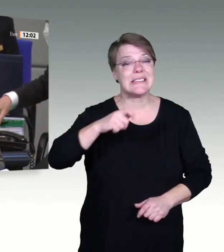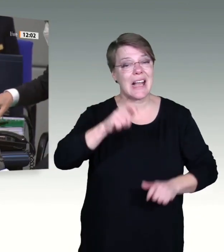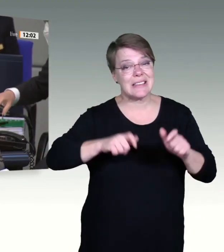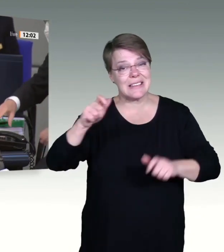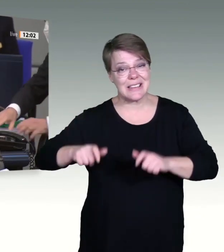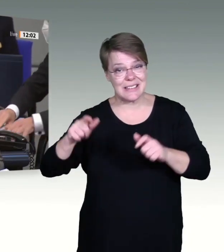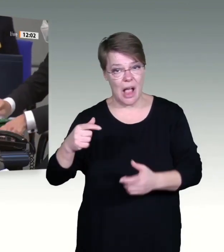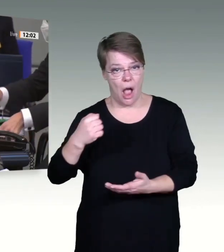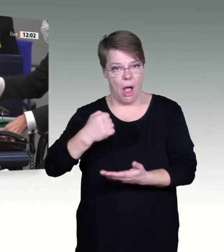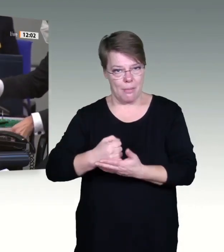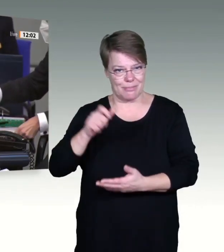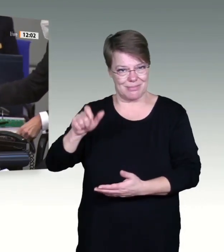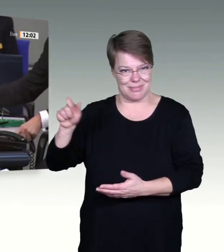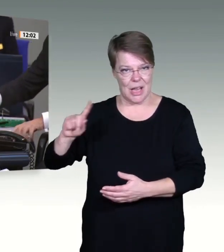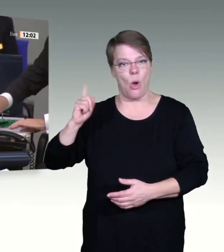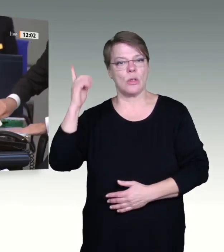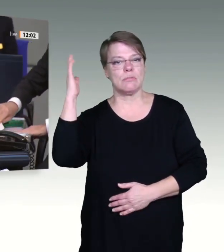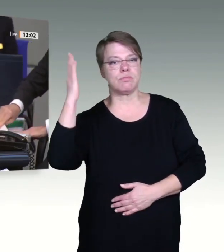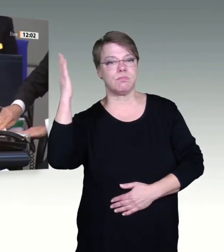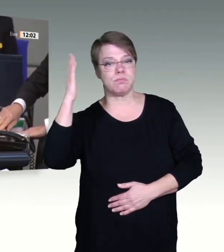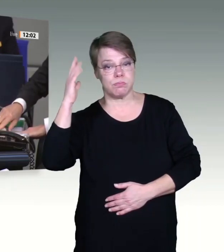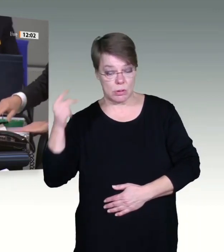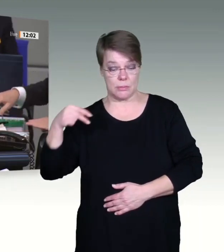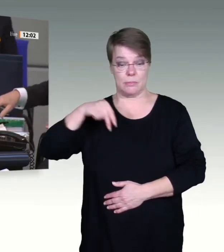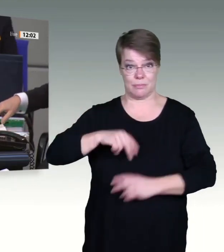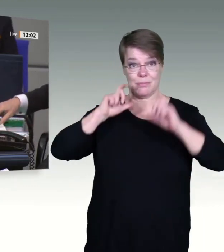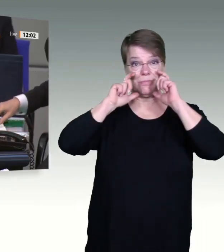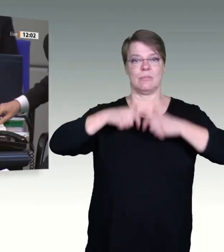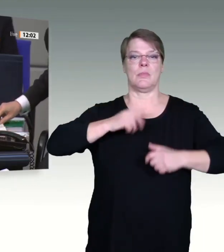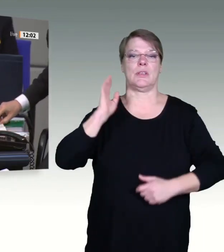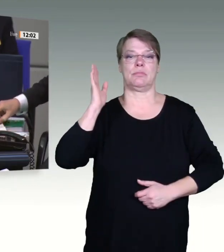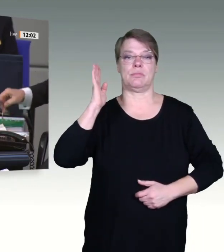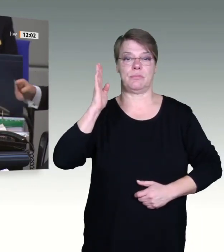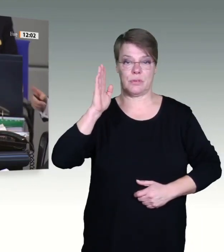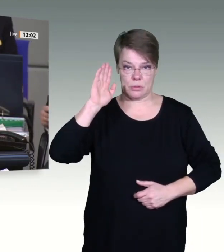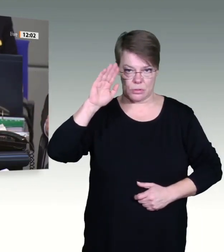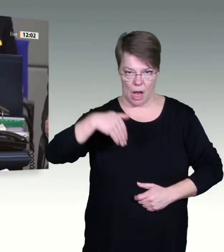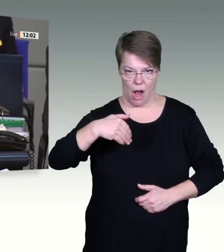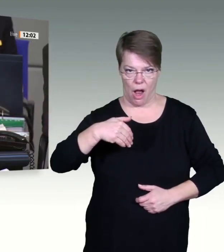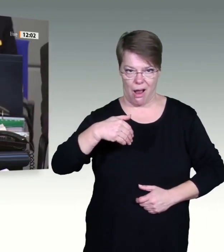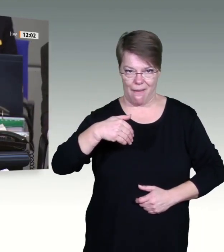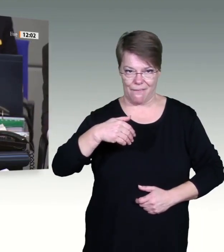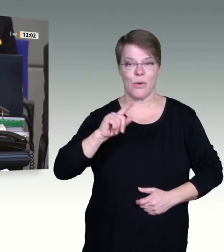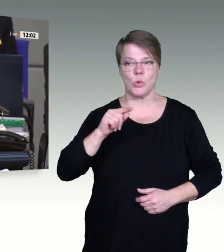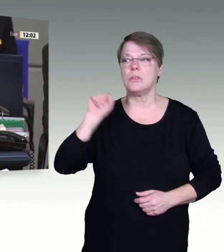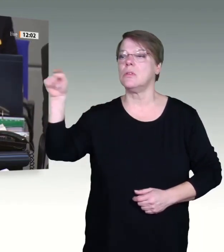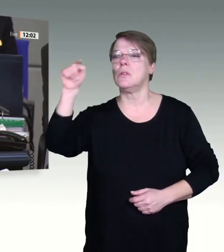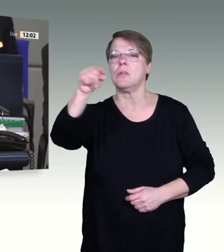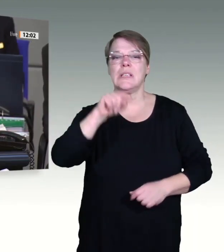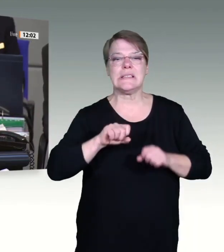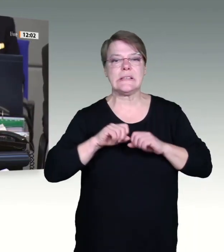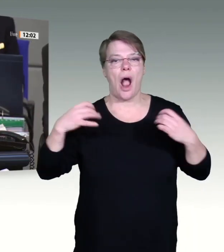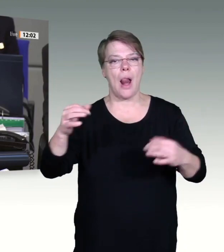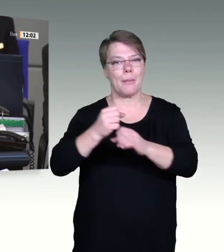Wir kommen nun zur Abstimmung über die erweiterte Maskenpflicht im Plenarsaal als Teil unserer parlamentarischen